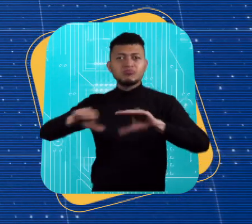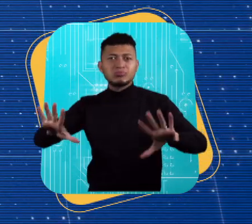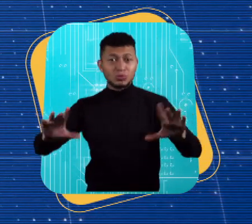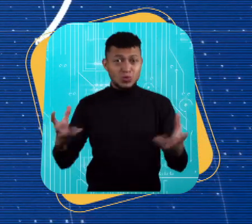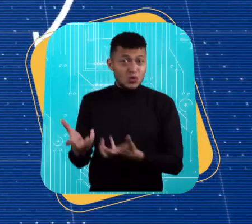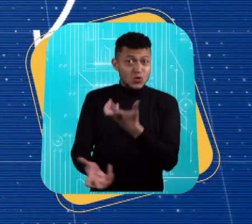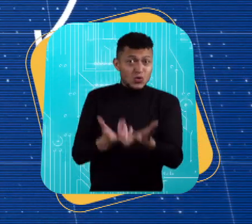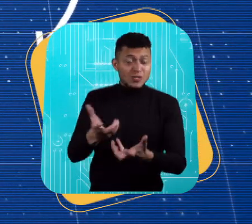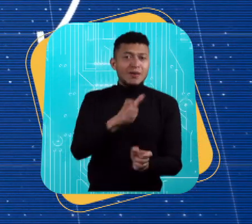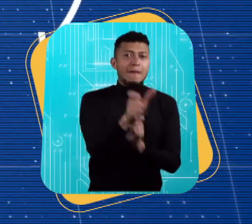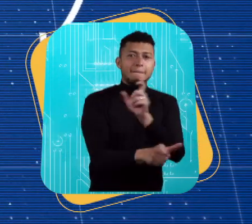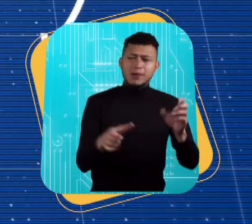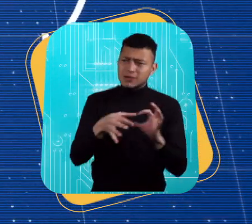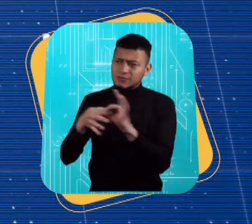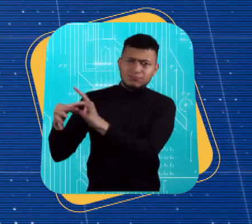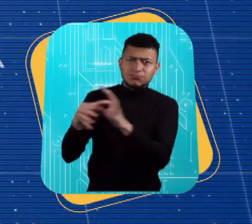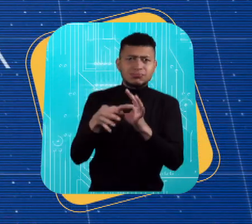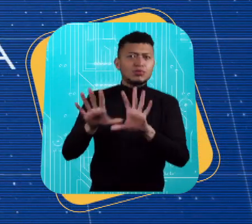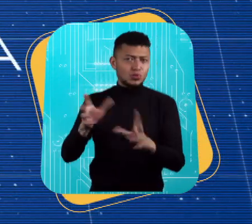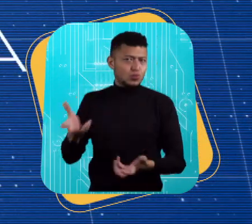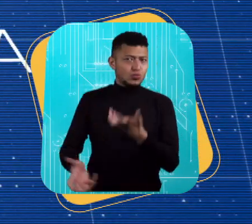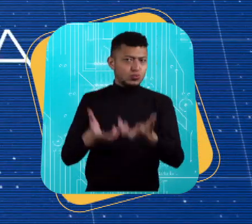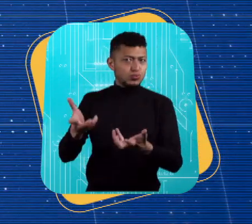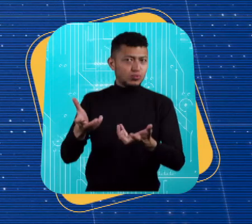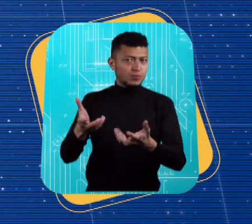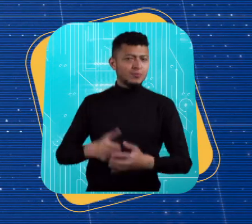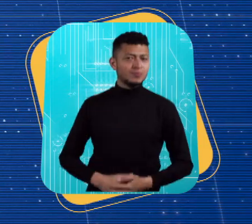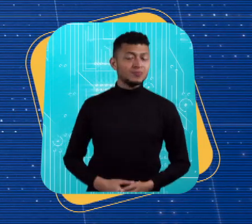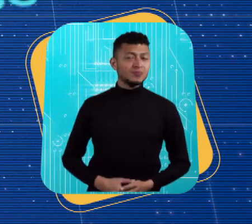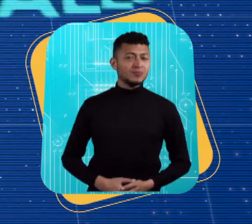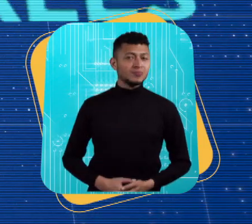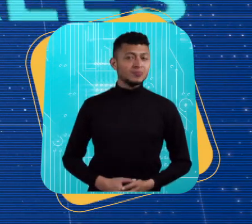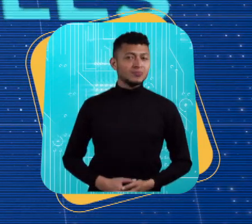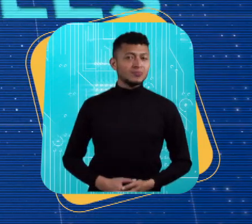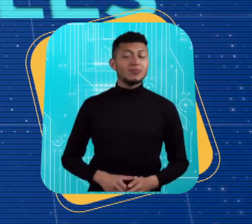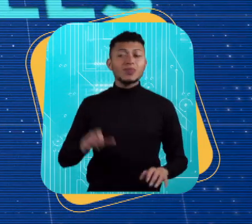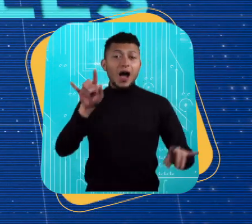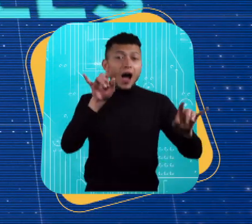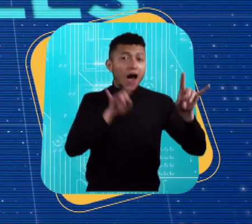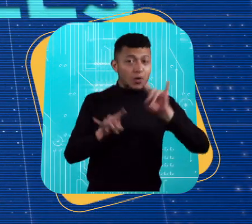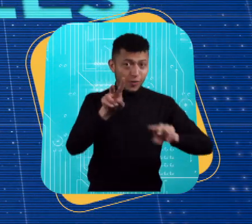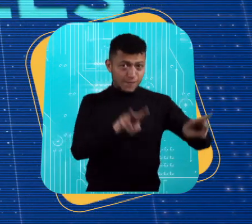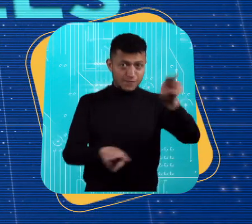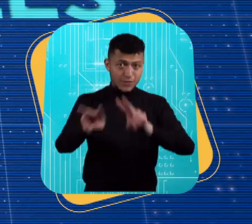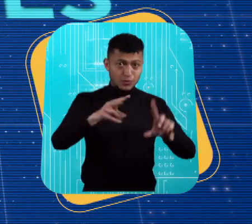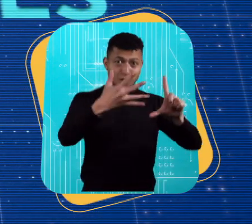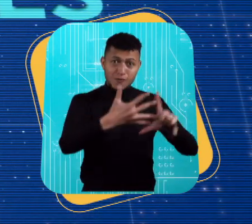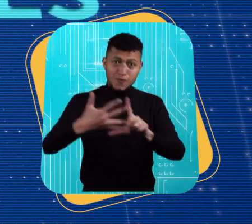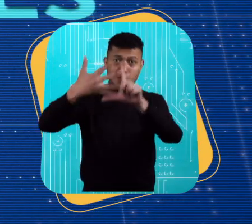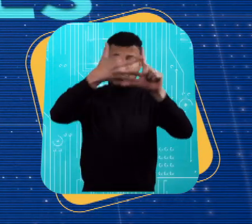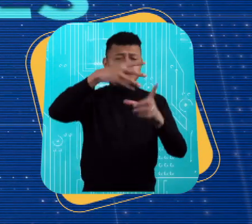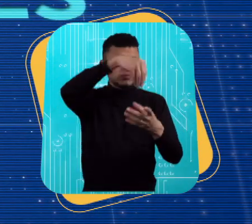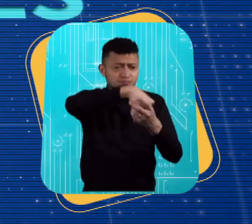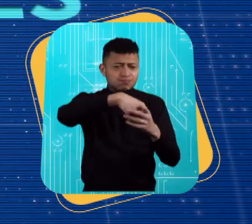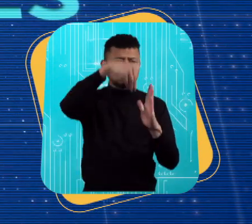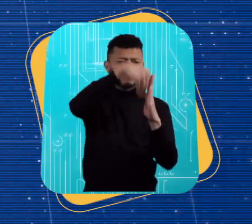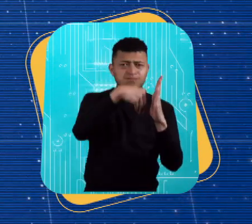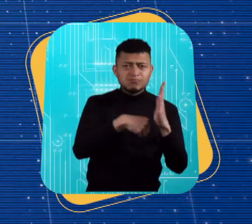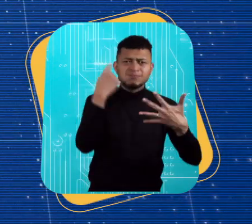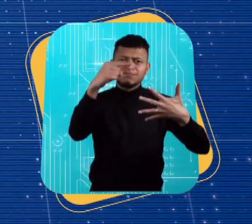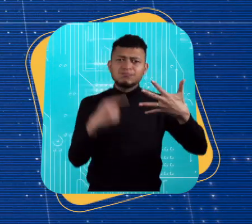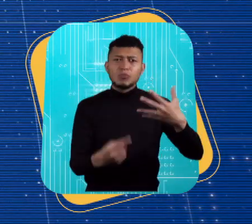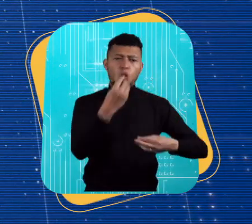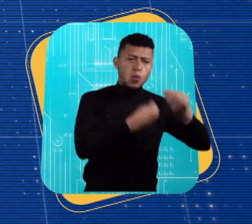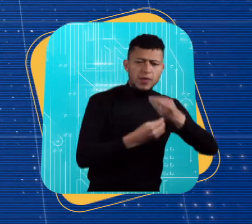se convierten en un nexo de la audiencia con la gastronomía. Hay distintos formatos audiovisuales para aquellos contenidos que tienen que ver con la comida,